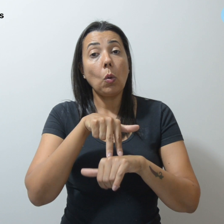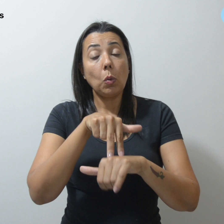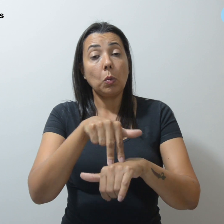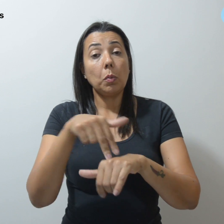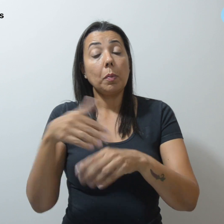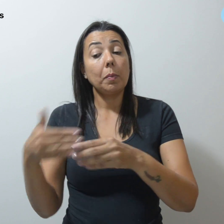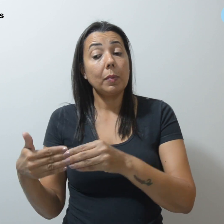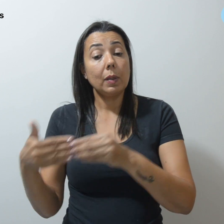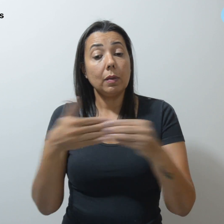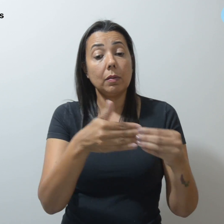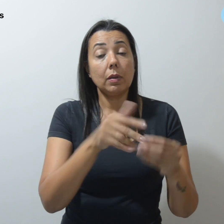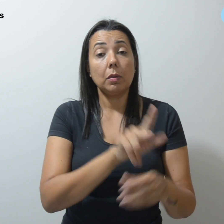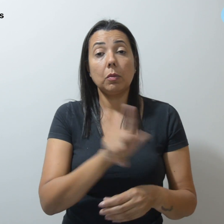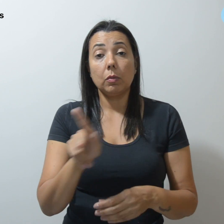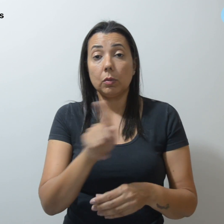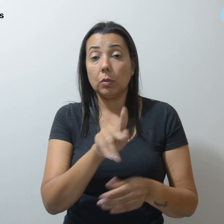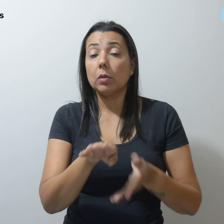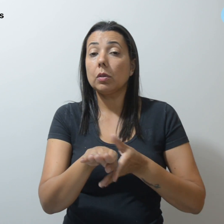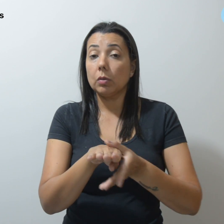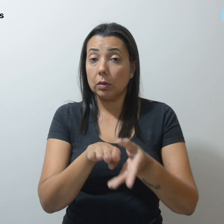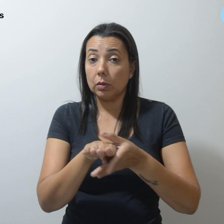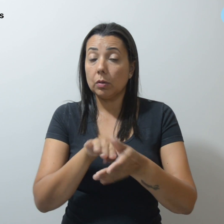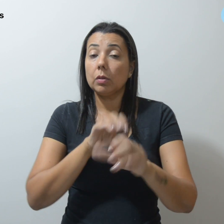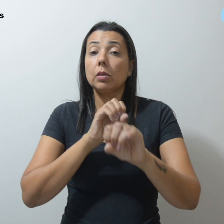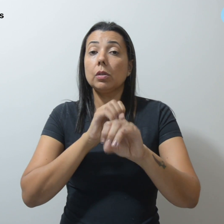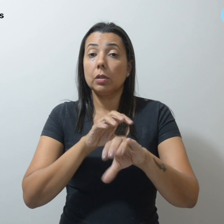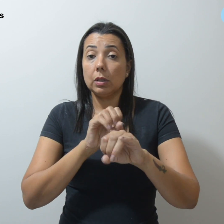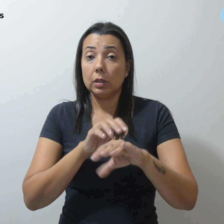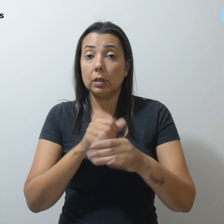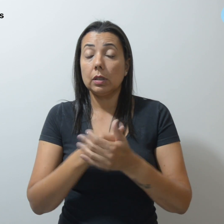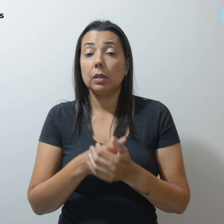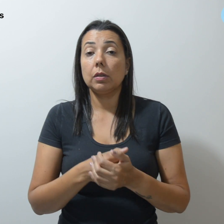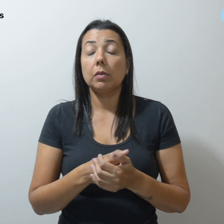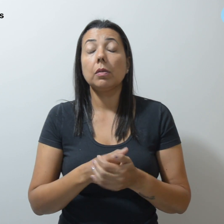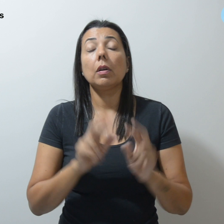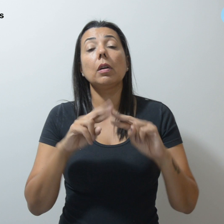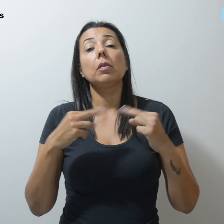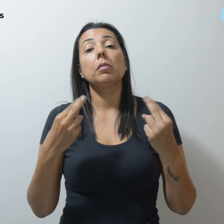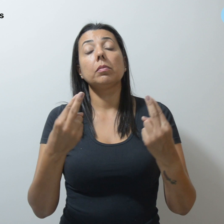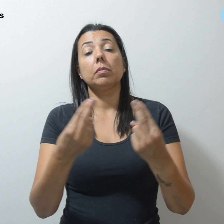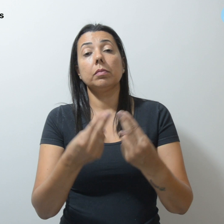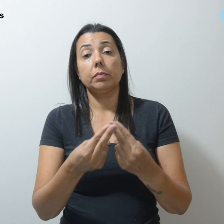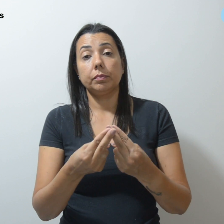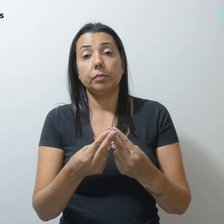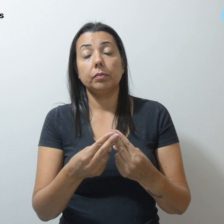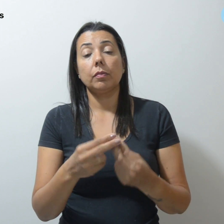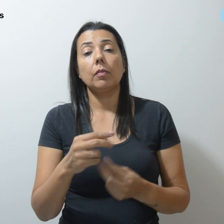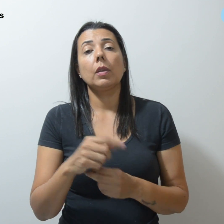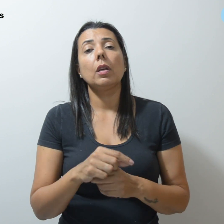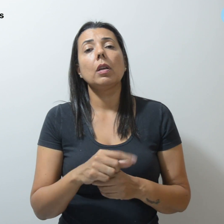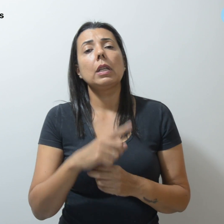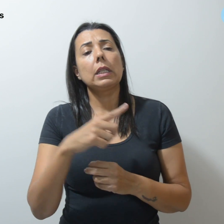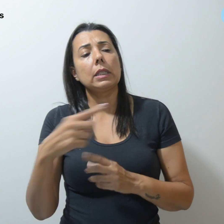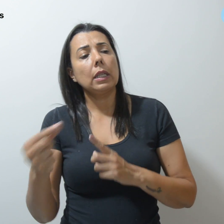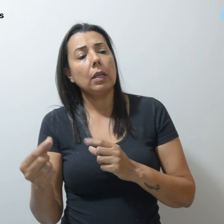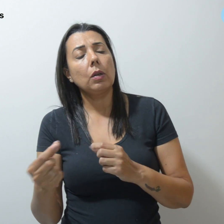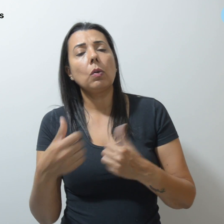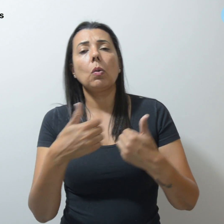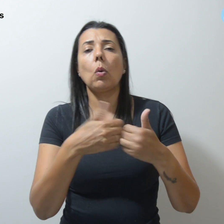professores e orientadores educacionais à Assembleia. Saíram ônibus de Planaltina,